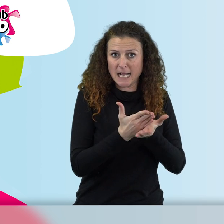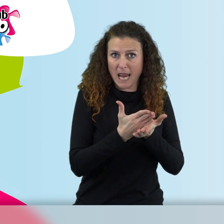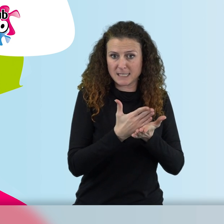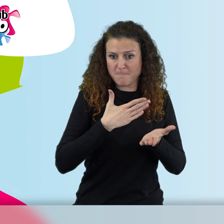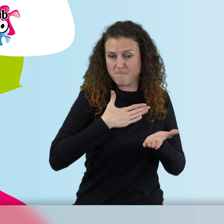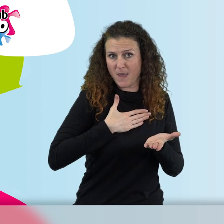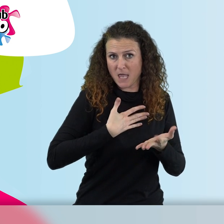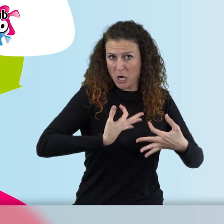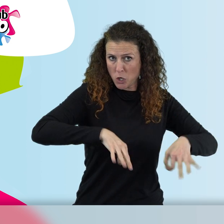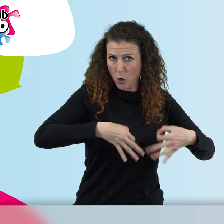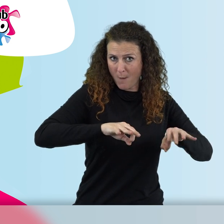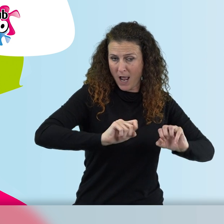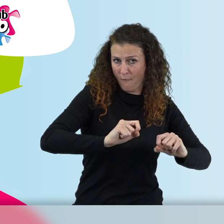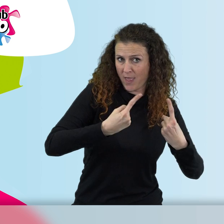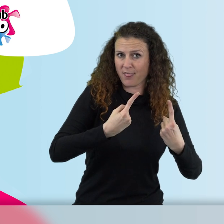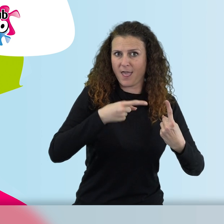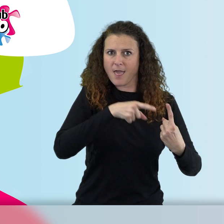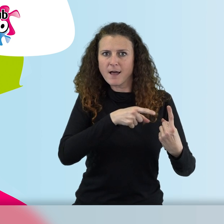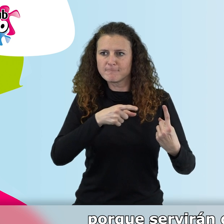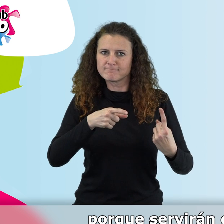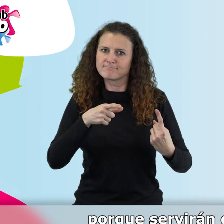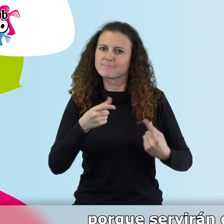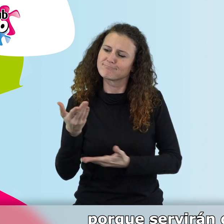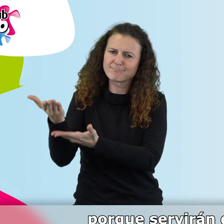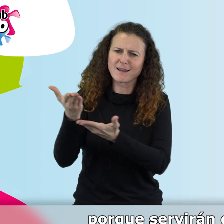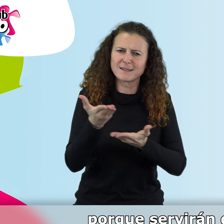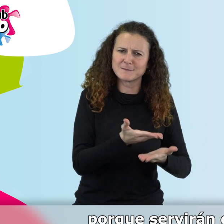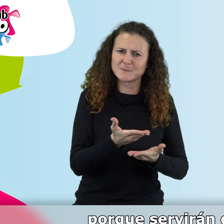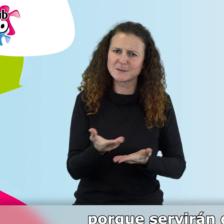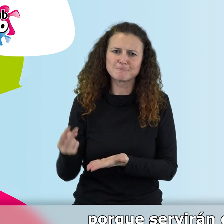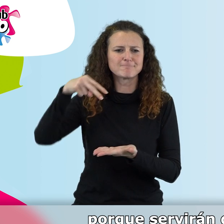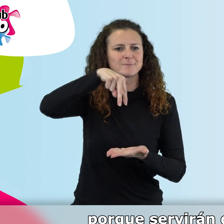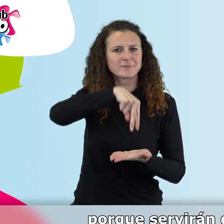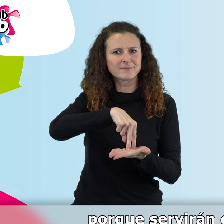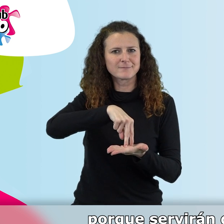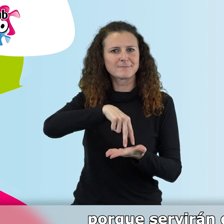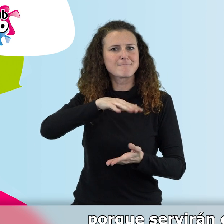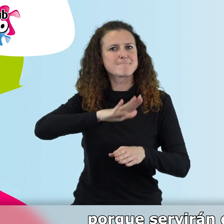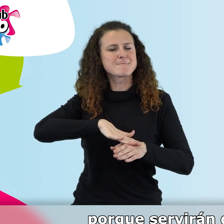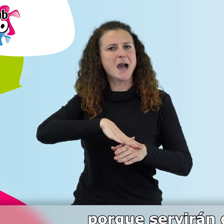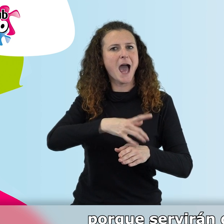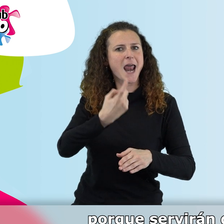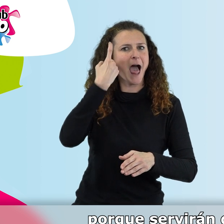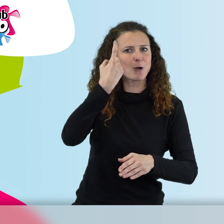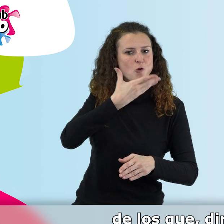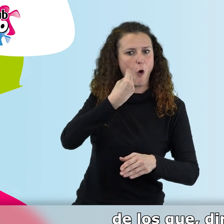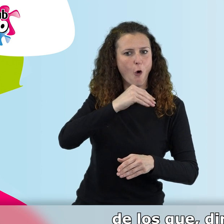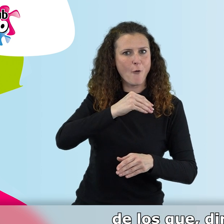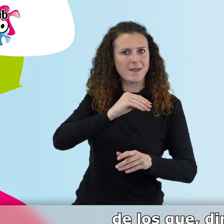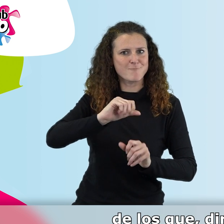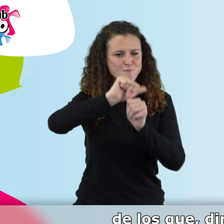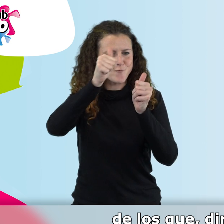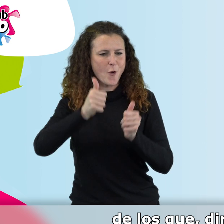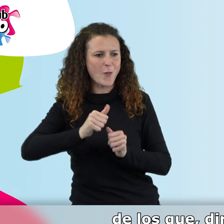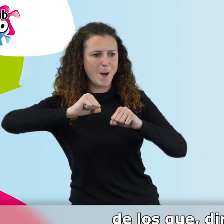de enseñanza reglada, vayan porque servirán de modelo para mis alumnos de